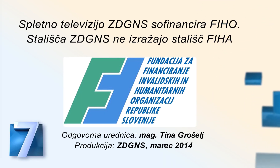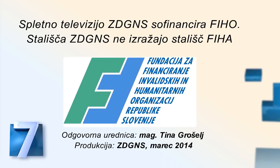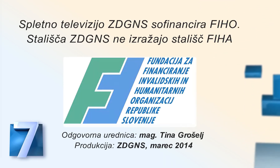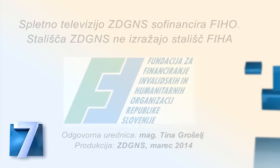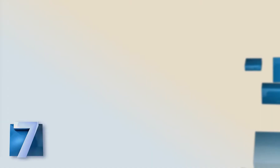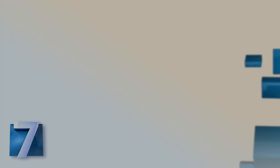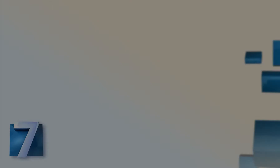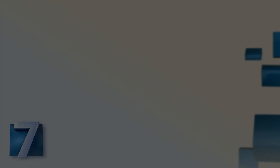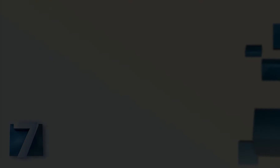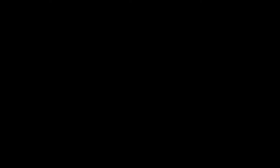NJ. Hvala.